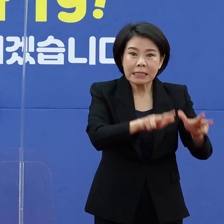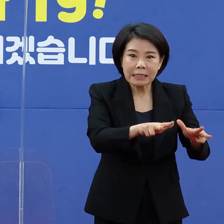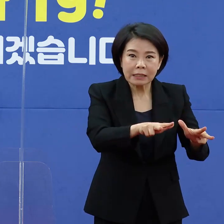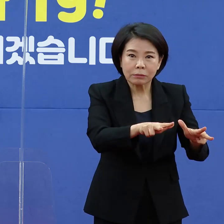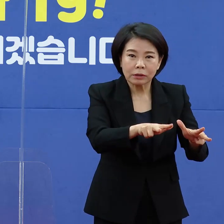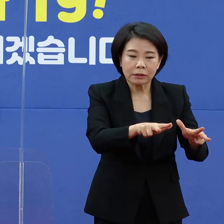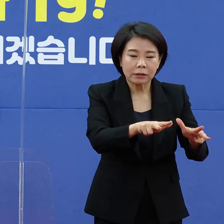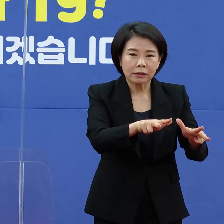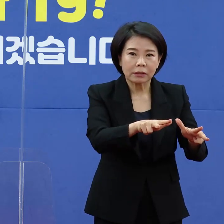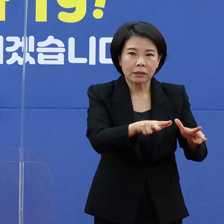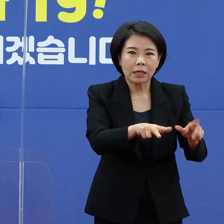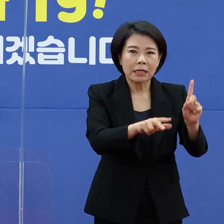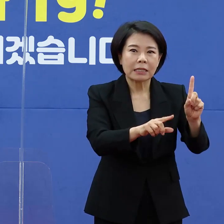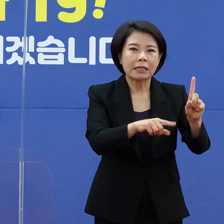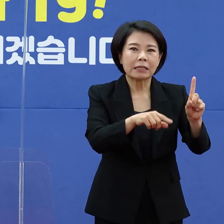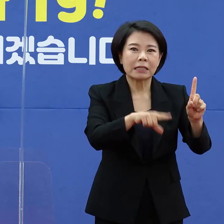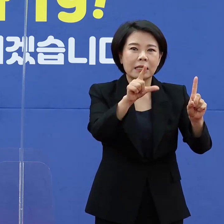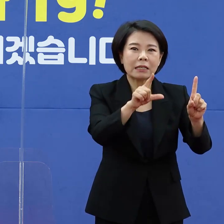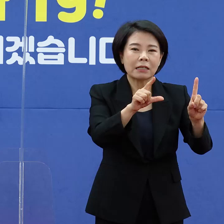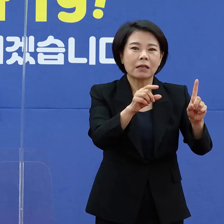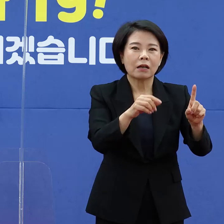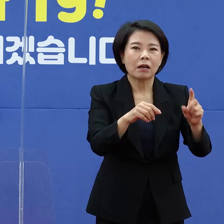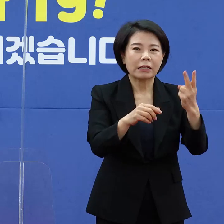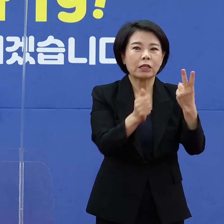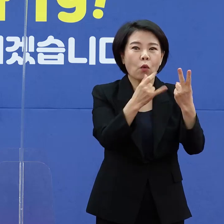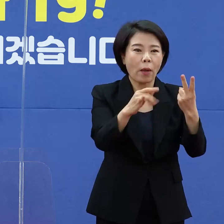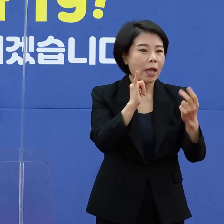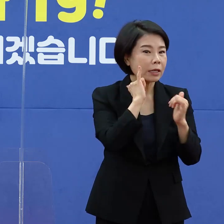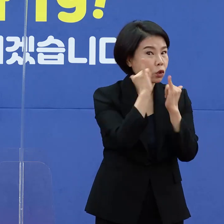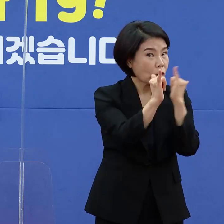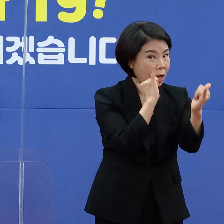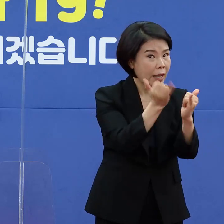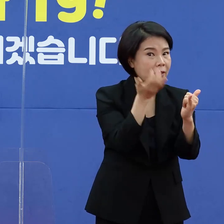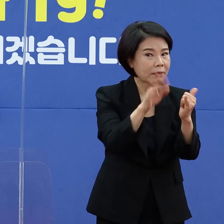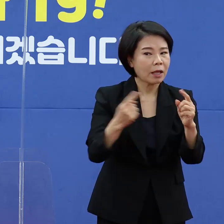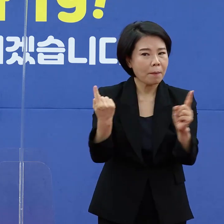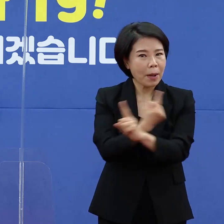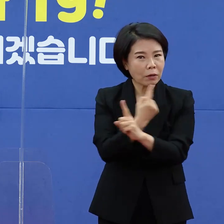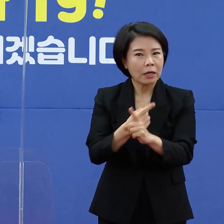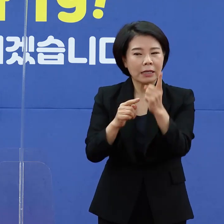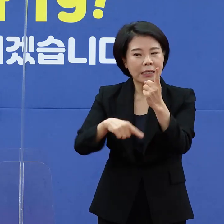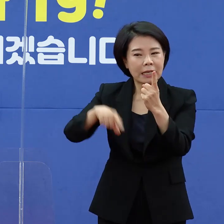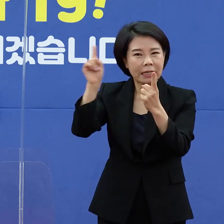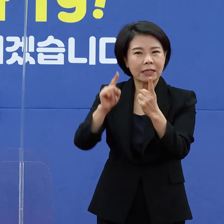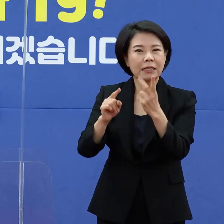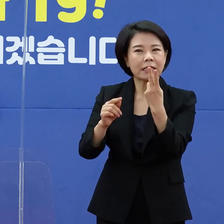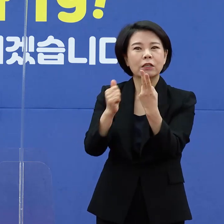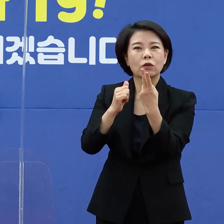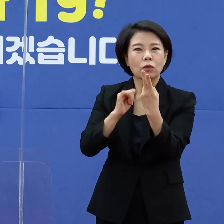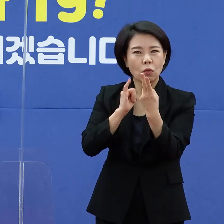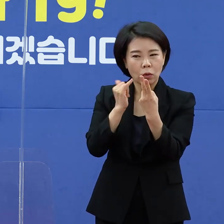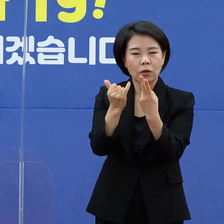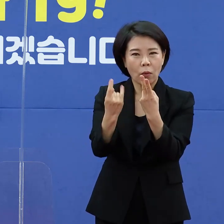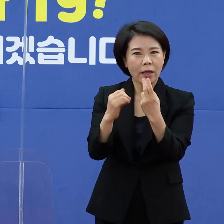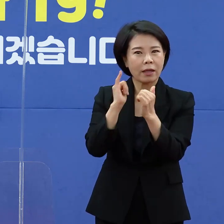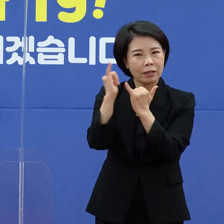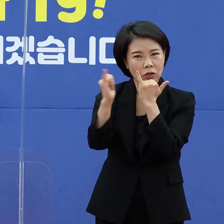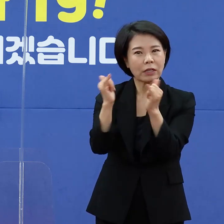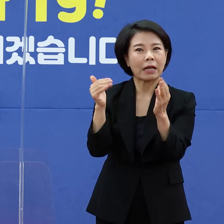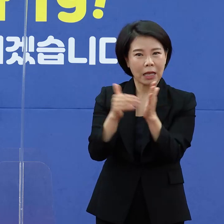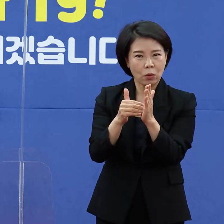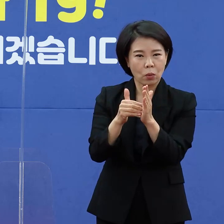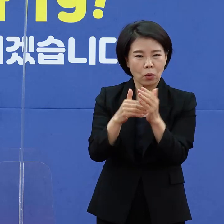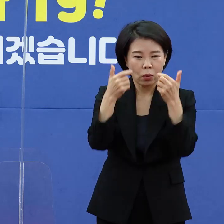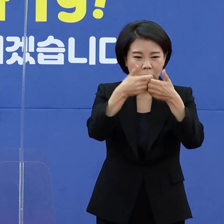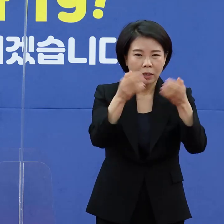집중관리군은 1일 2회 유선 모니터링을 했는데 개편은 역시 1일 2회 유선 모니터링을 합니다. 집중관리군에